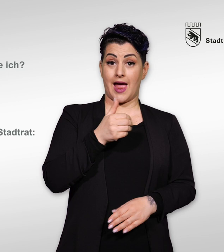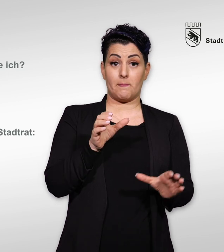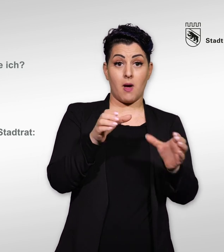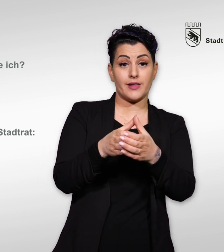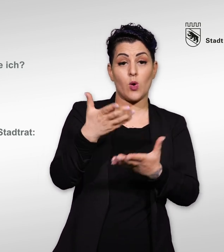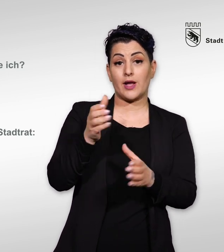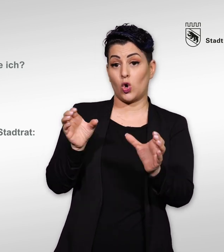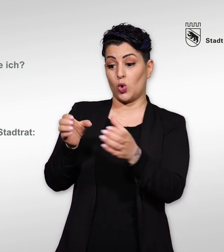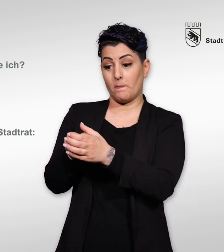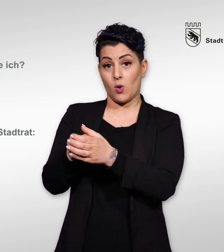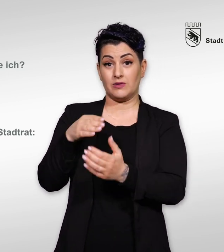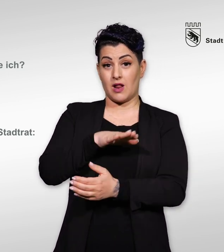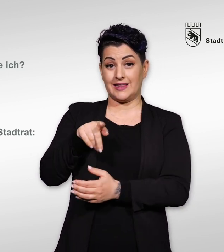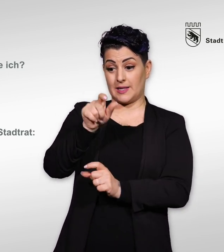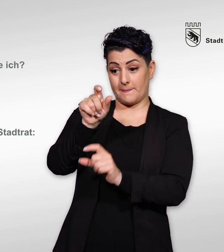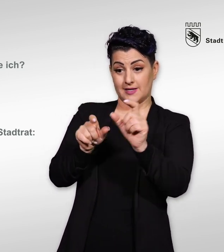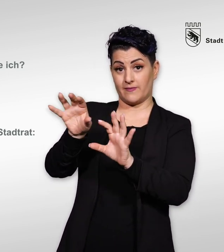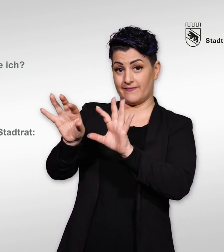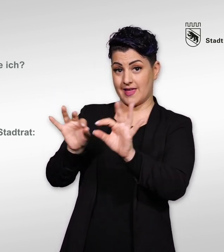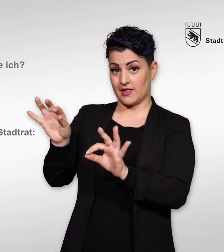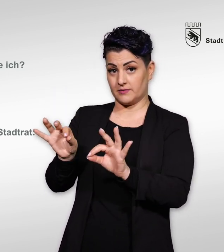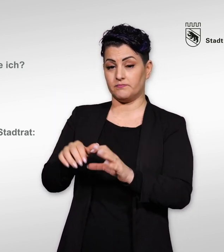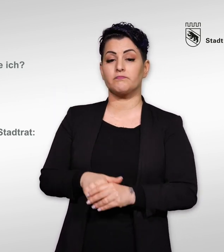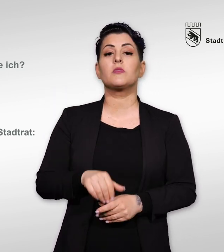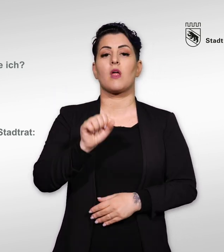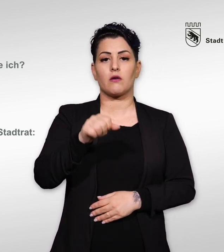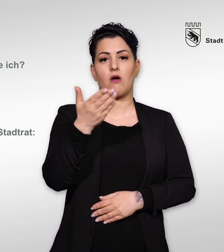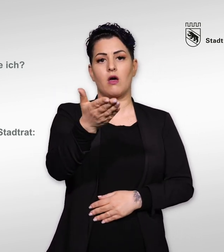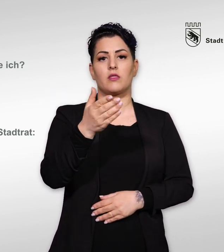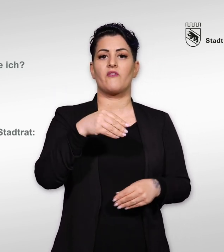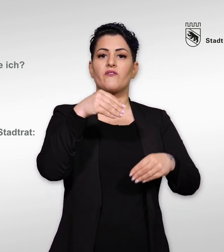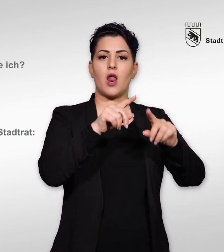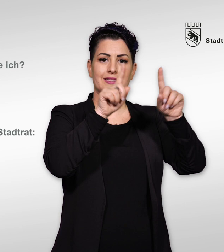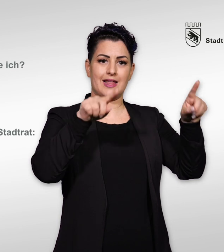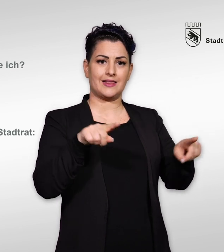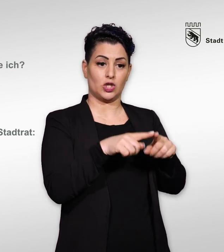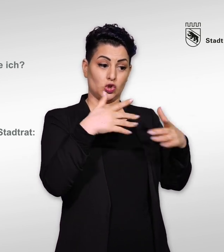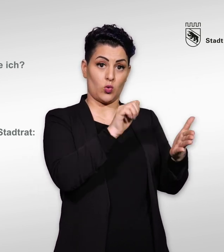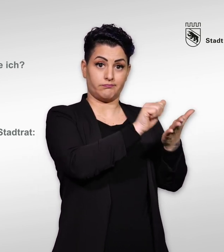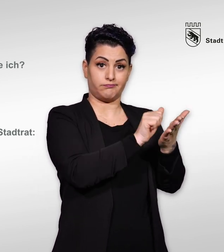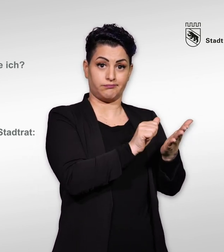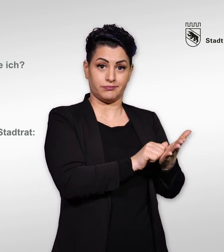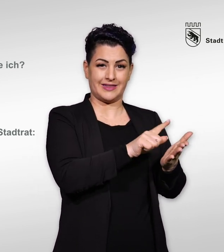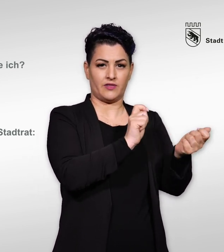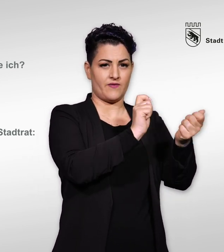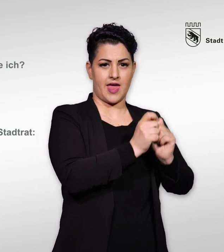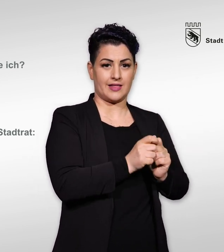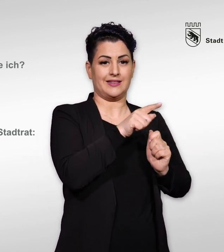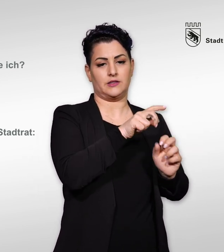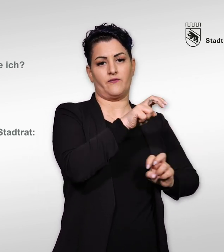eine Partei oder Gruppierung und all deren Personen wählen? Dann können Sie den entsprechenden vorgedruckten Wahlzettel unverändert